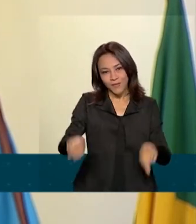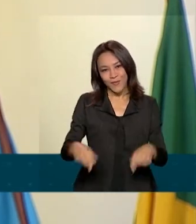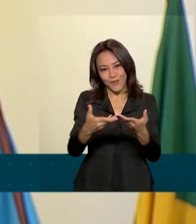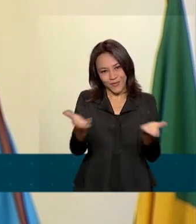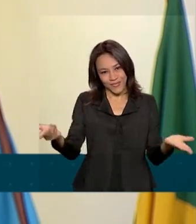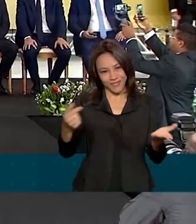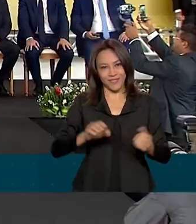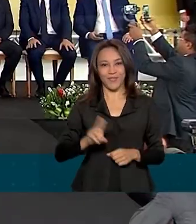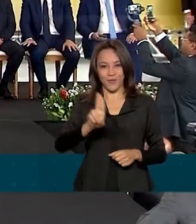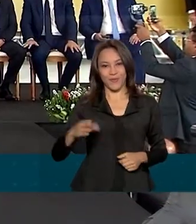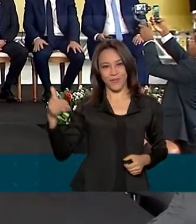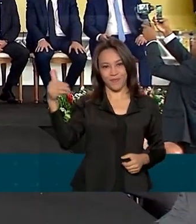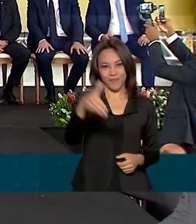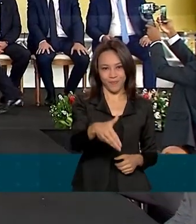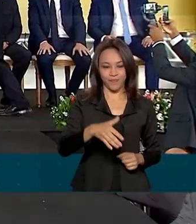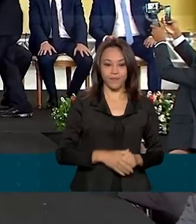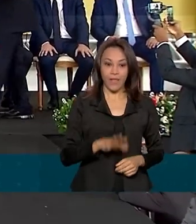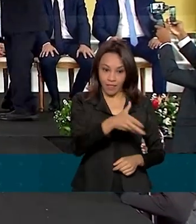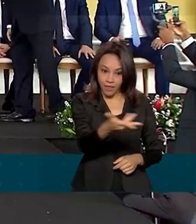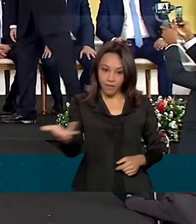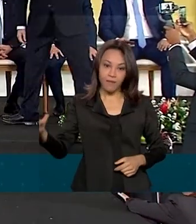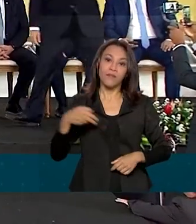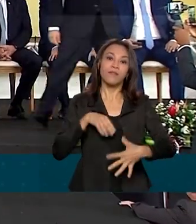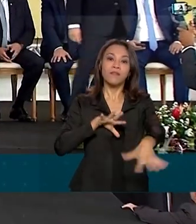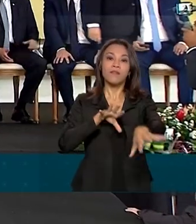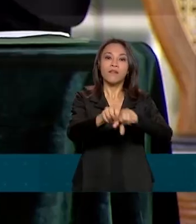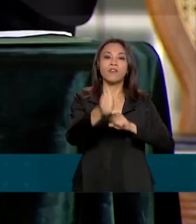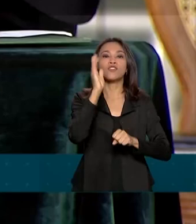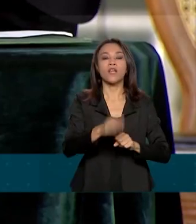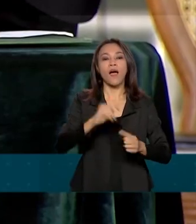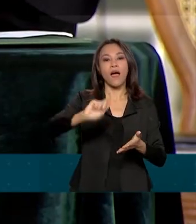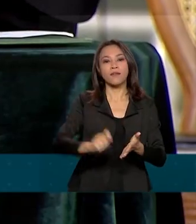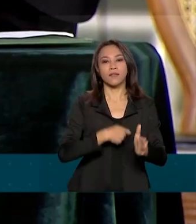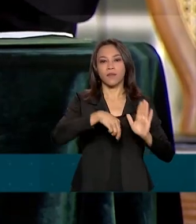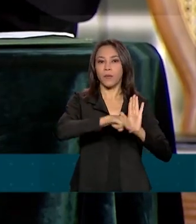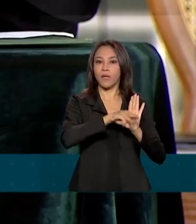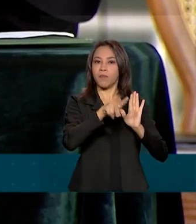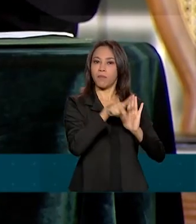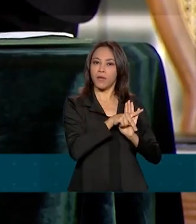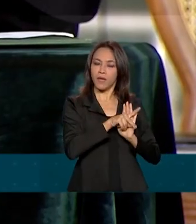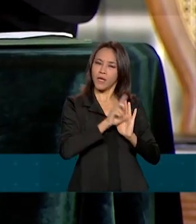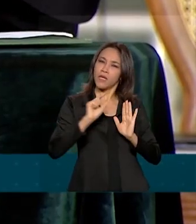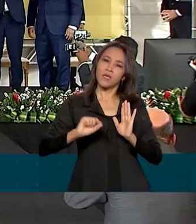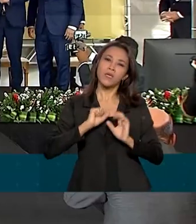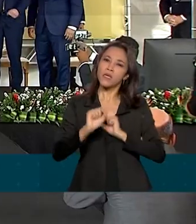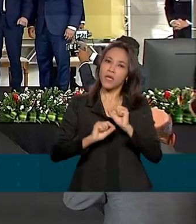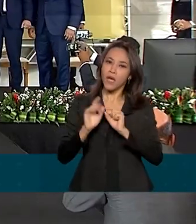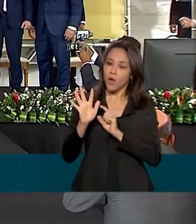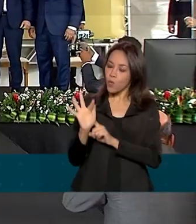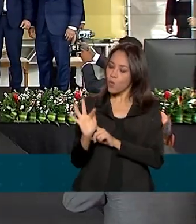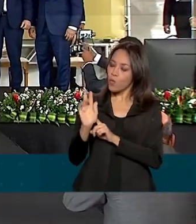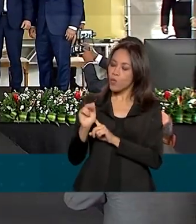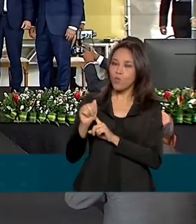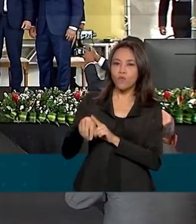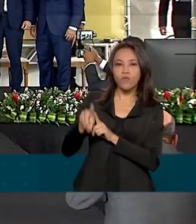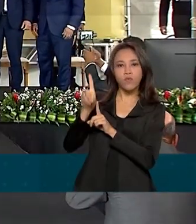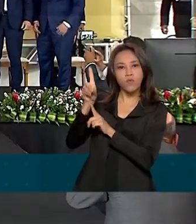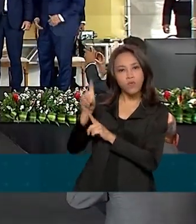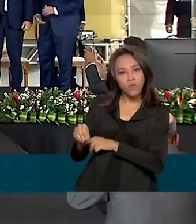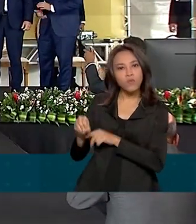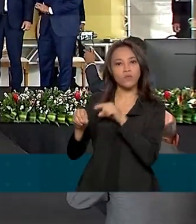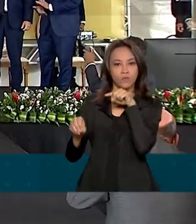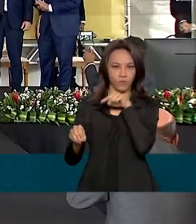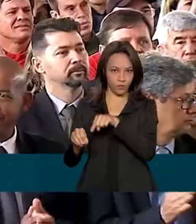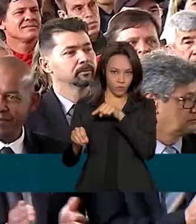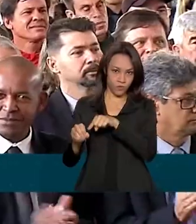dos nossos serviços. Na formatura, foi assinada a medida provisória que altera o FUNAPOL, Fundo para Aparelhamento e